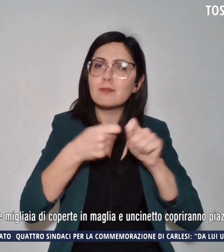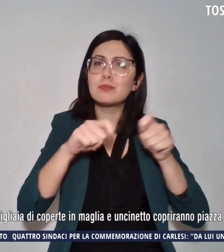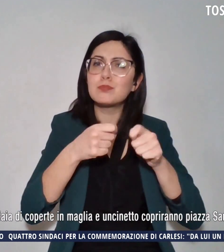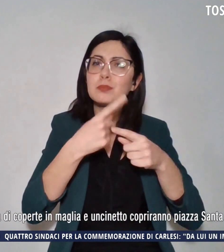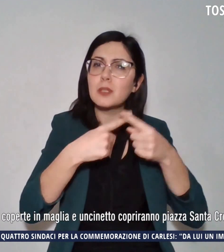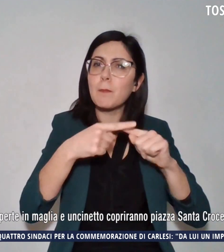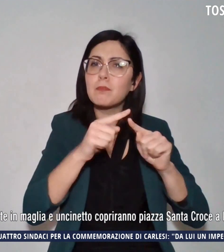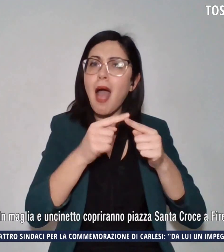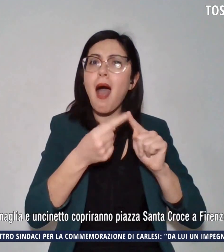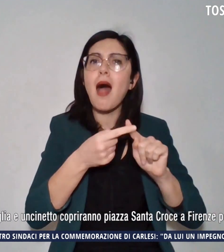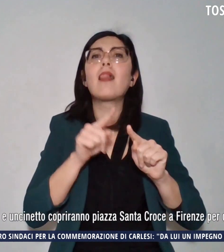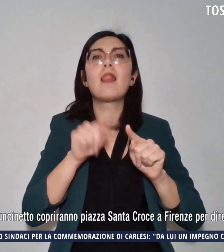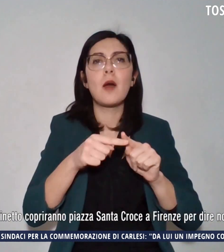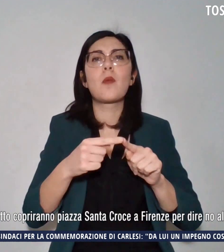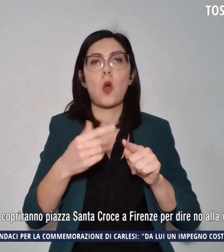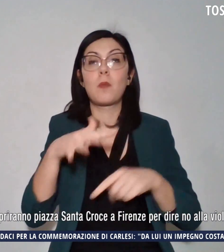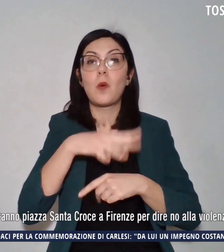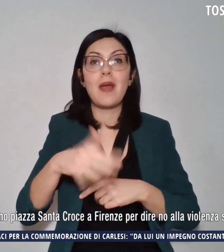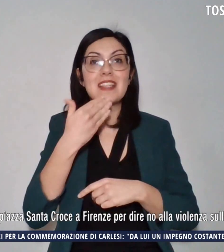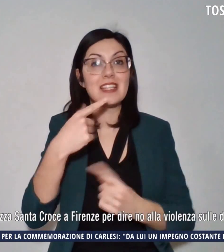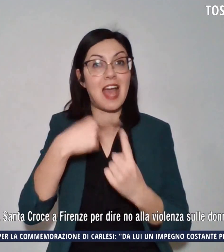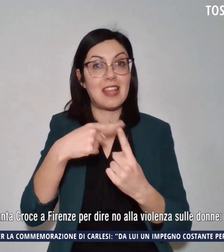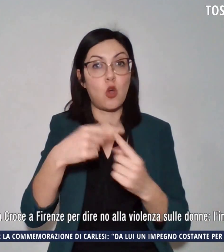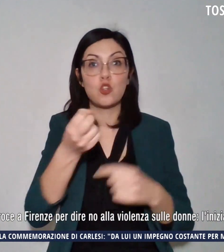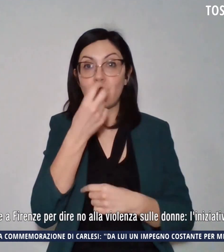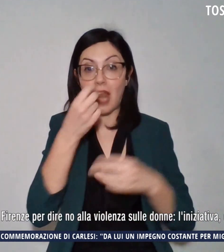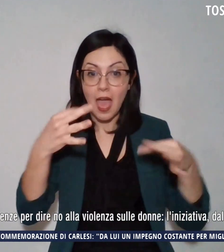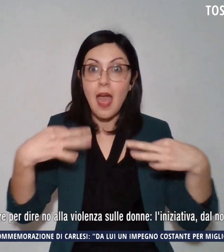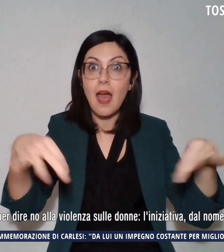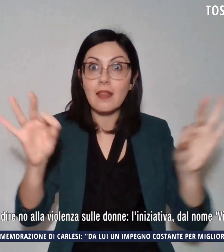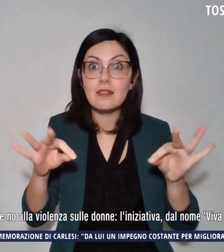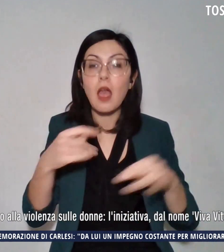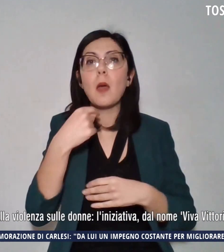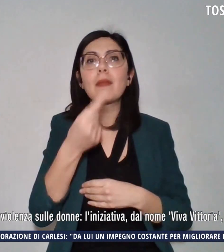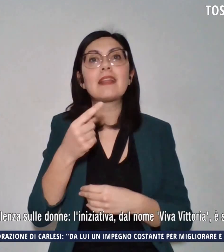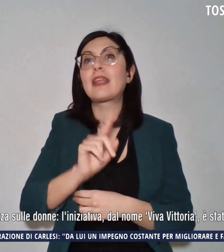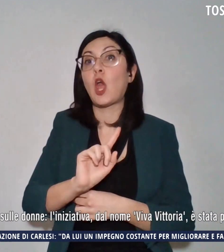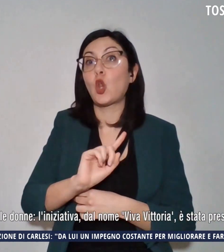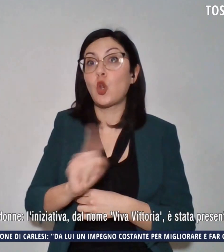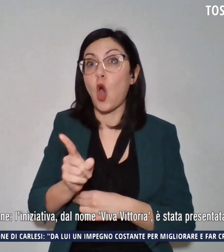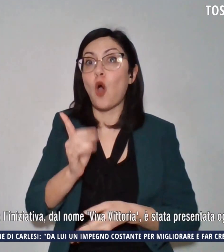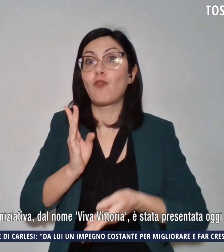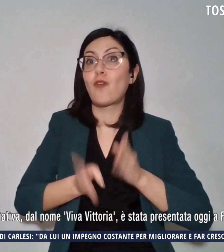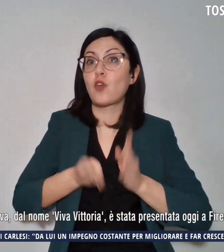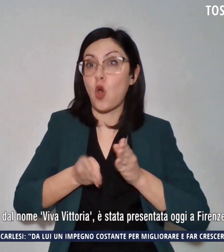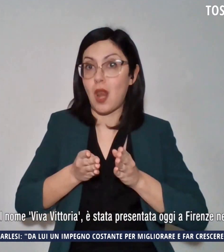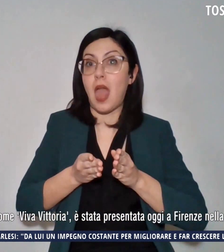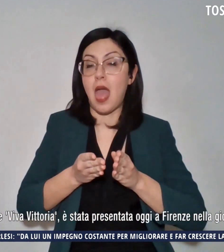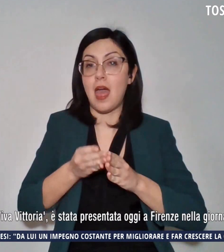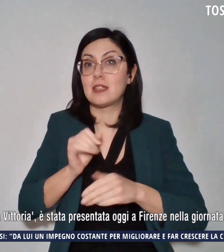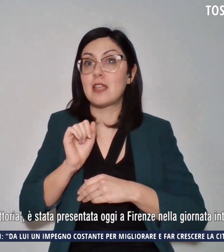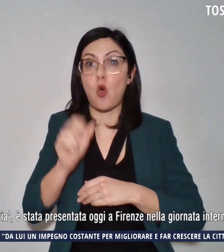Piazza Santa Croce a Firenze per dire no alla violenza sulle donne. L